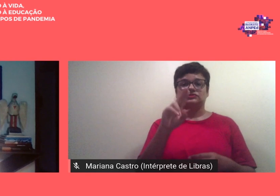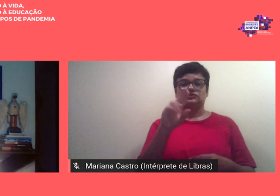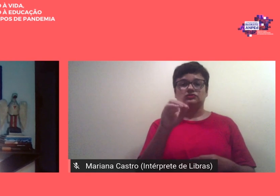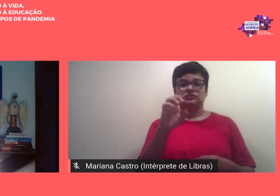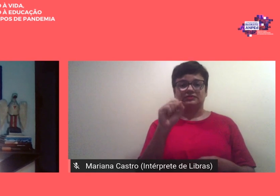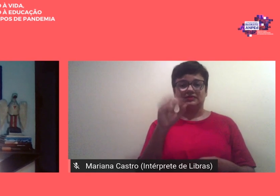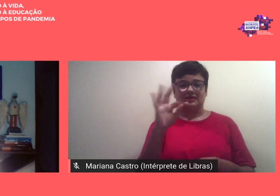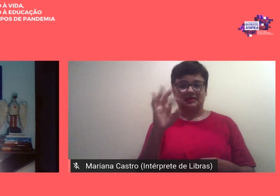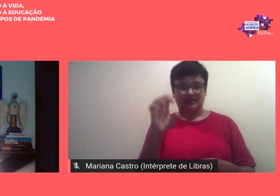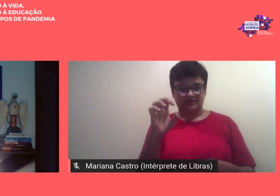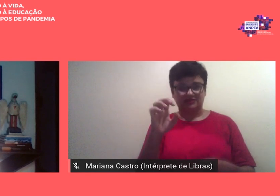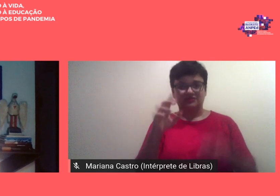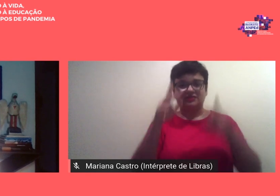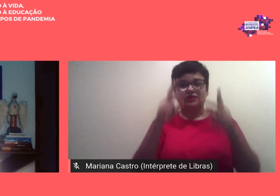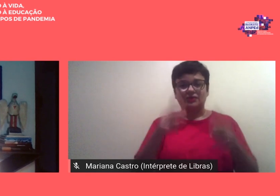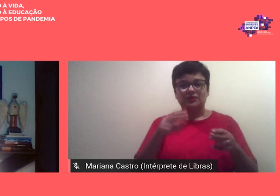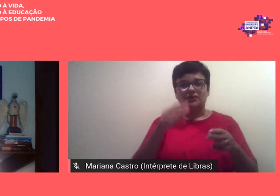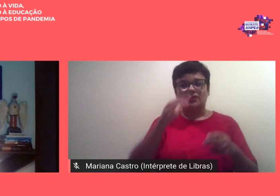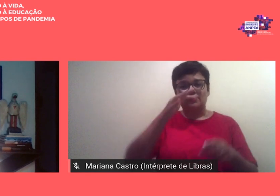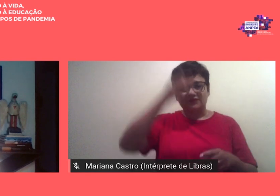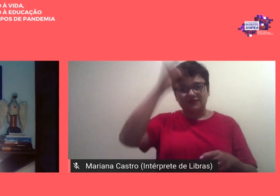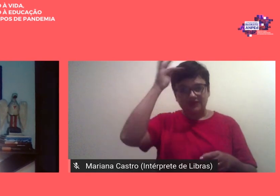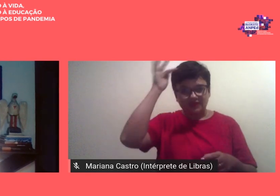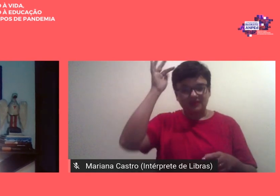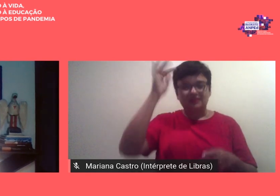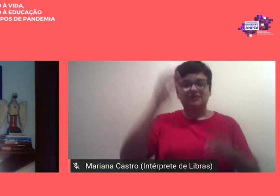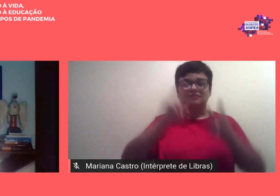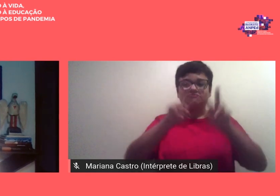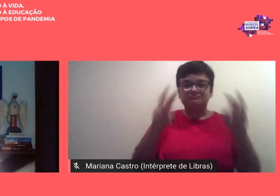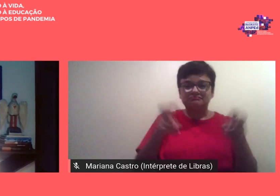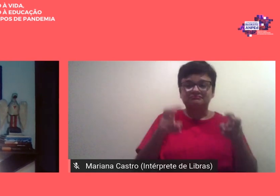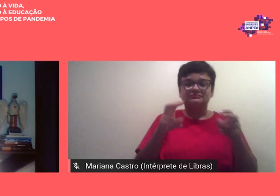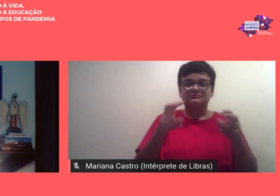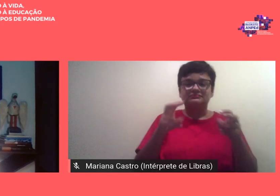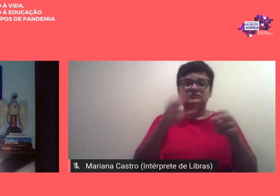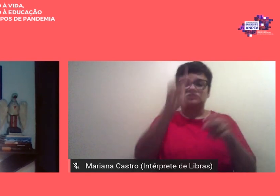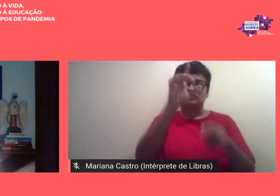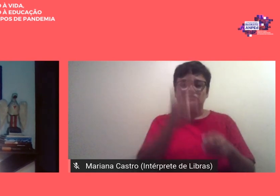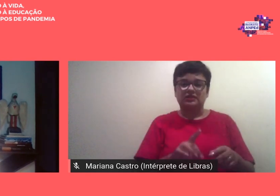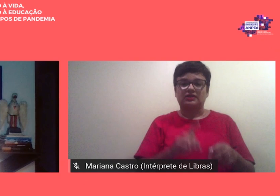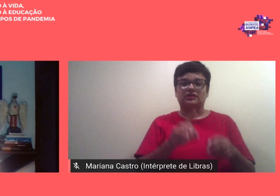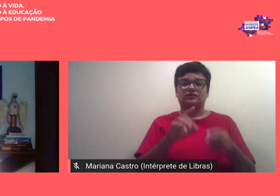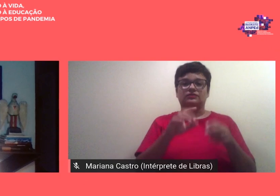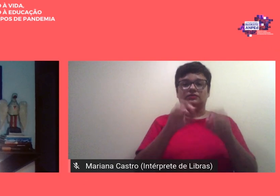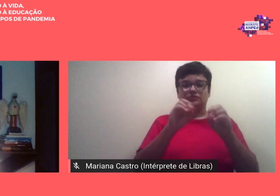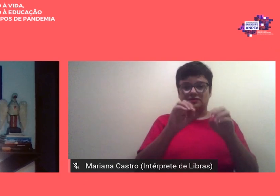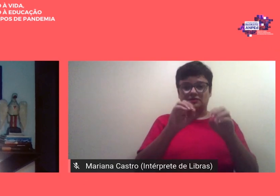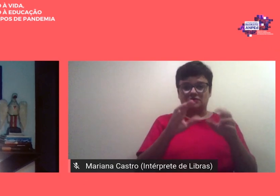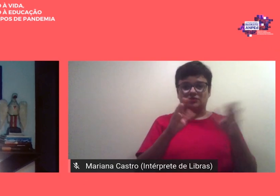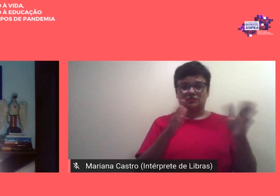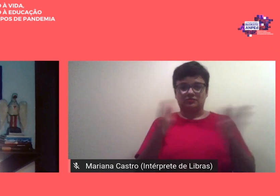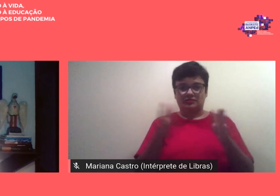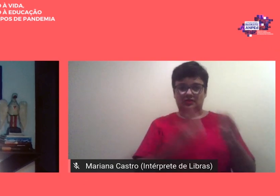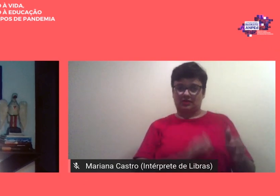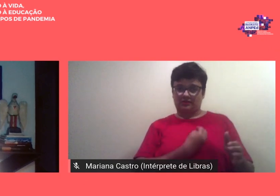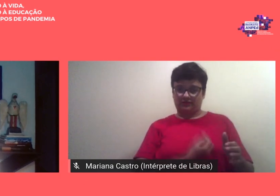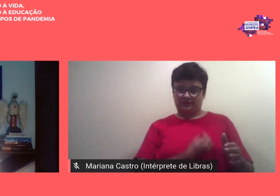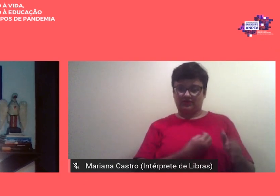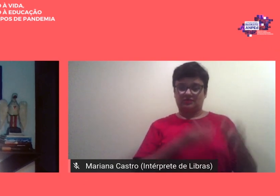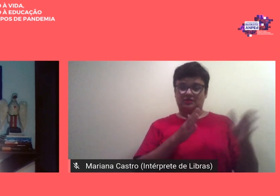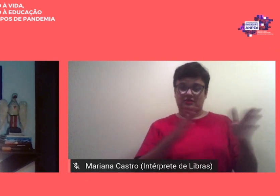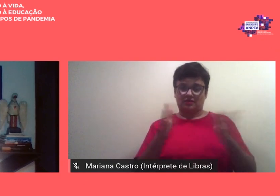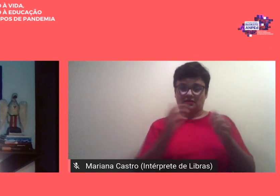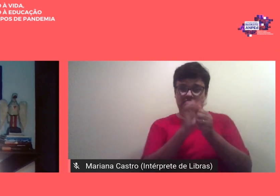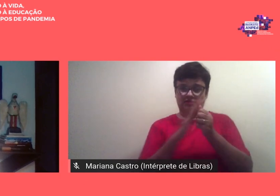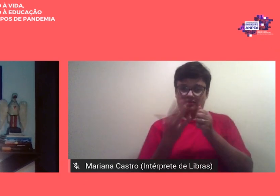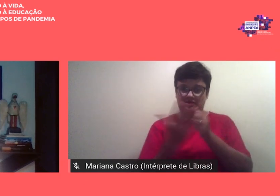freirianamente suleada pelo tema direito à vida direito à educação em tempos de pandemia tendo a cidade do Rio